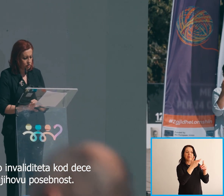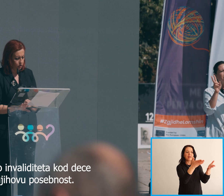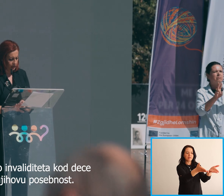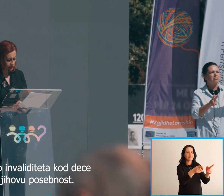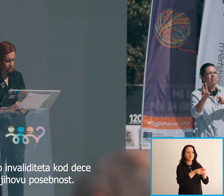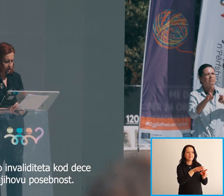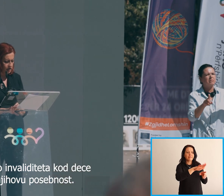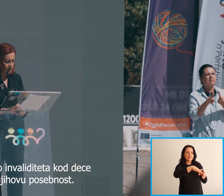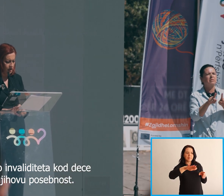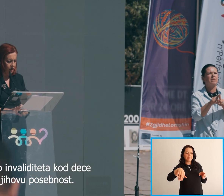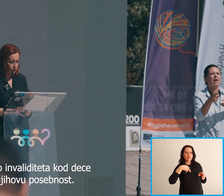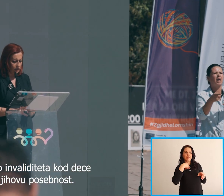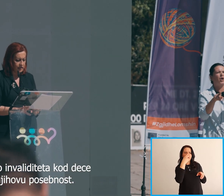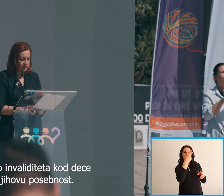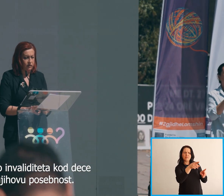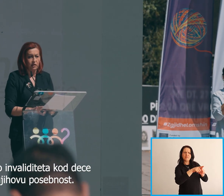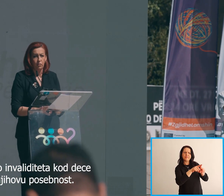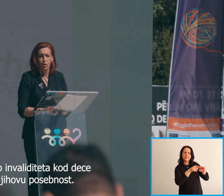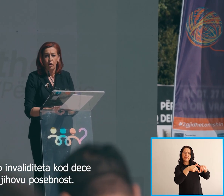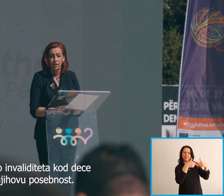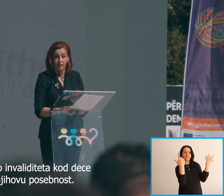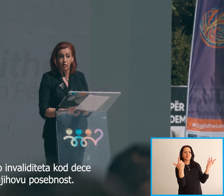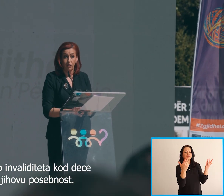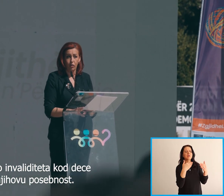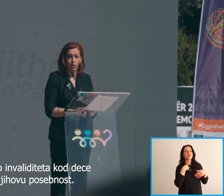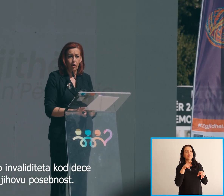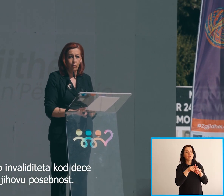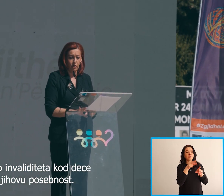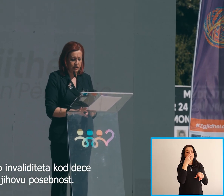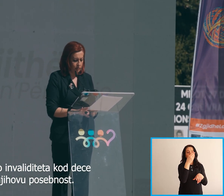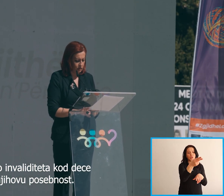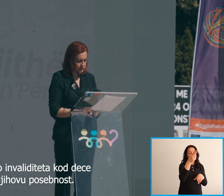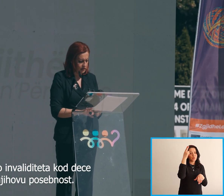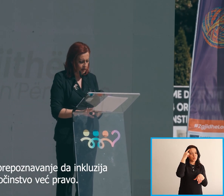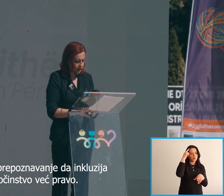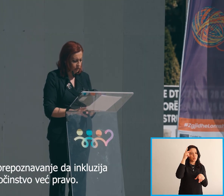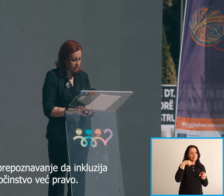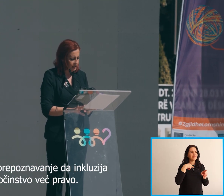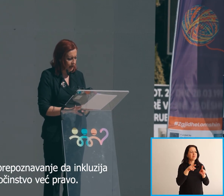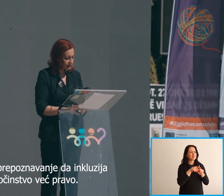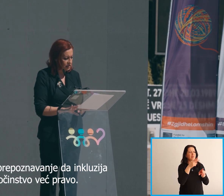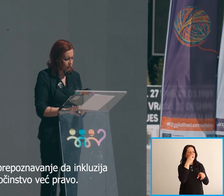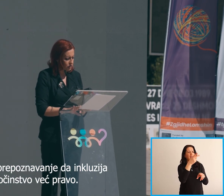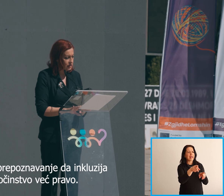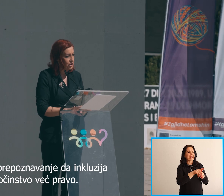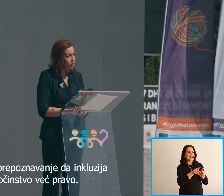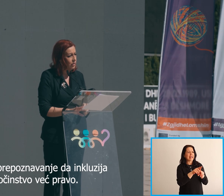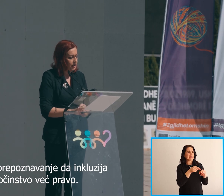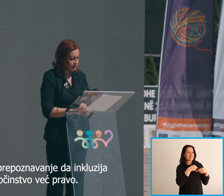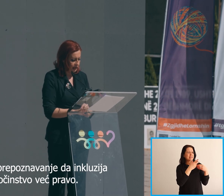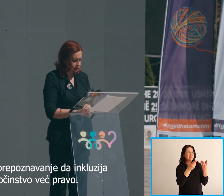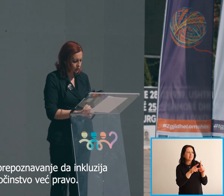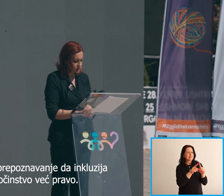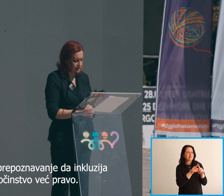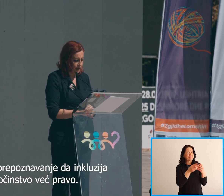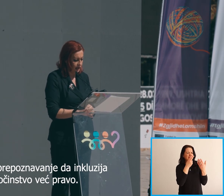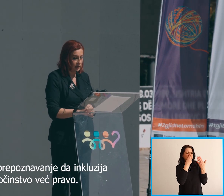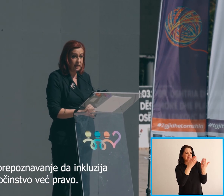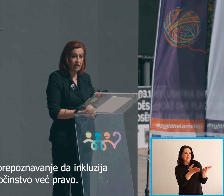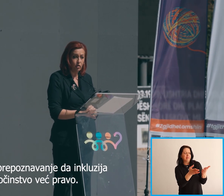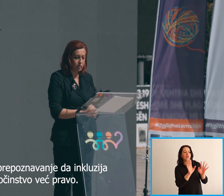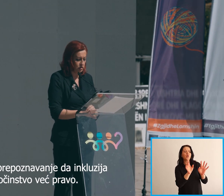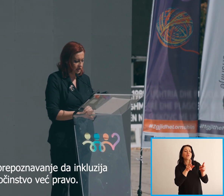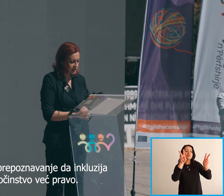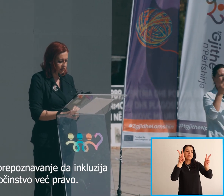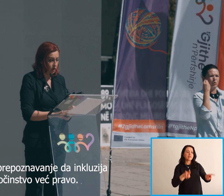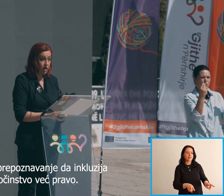umjesto ograničenja u djeci vidimo njihovu posebnost To se radi s poznajom da inkluzija